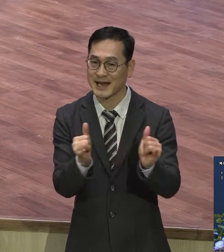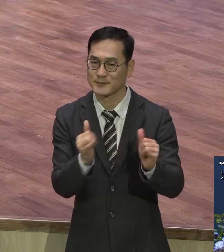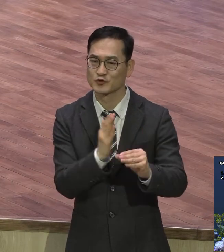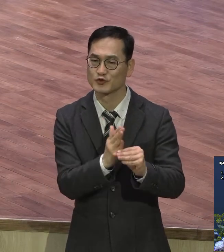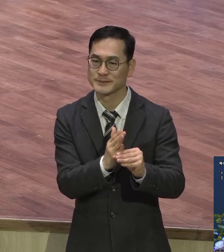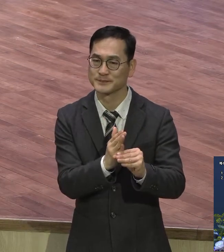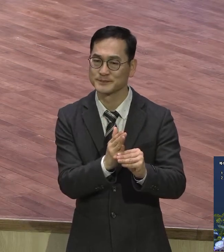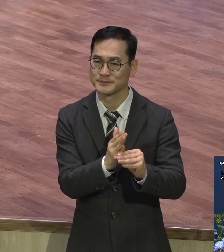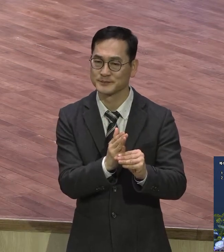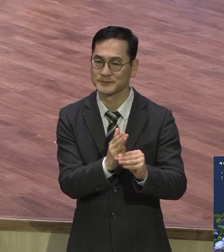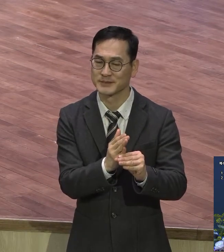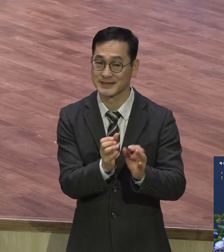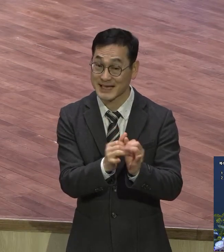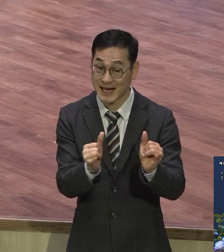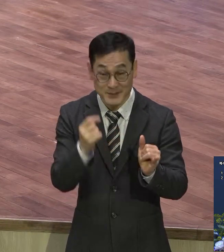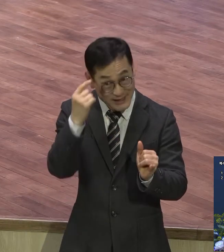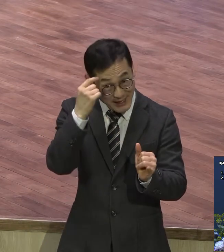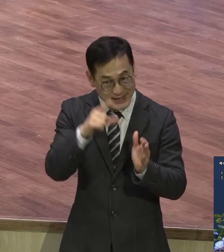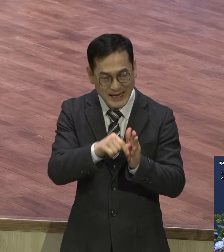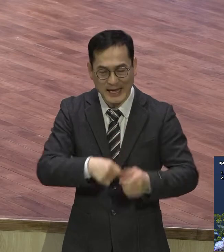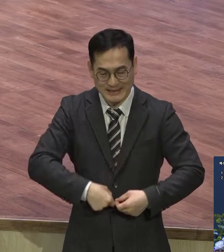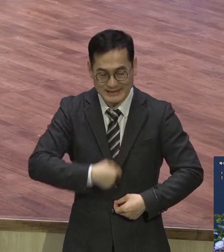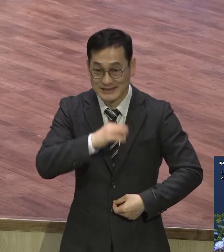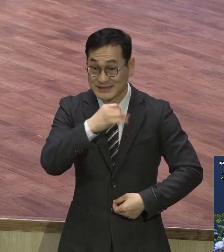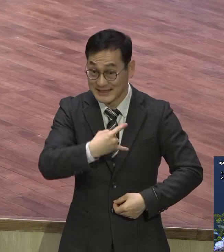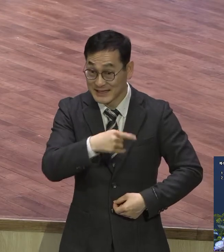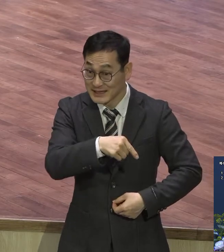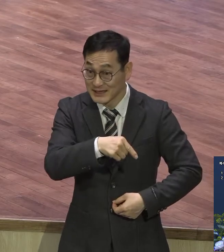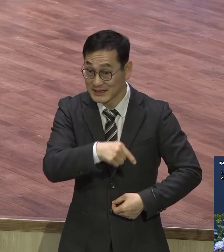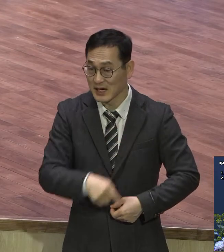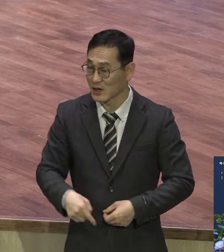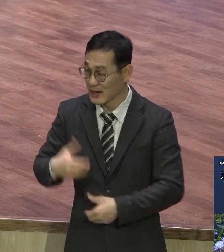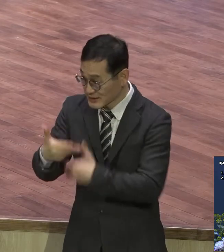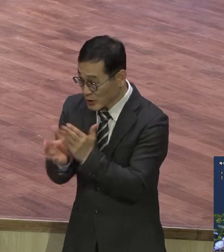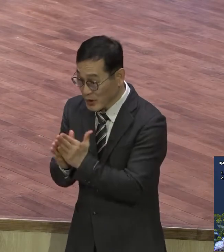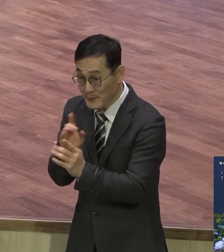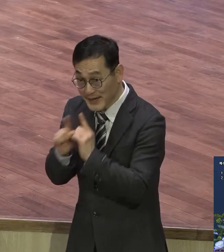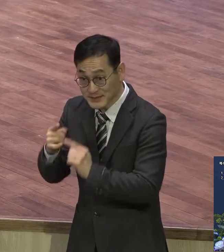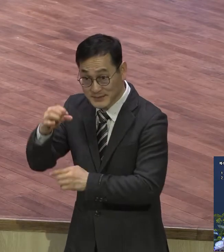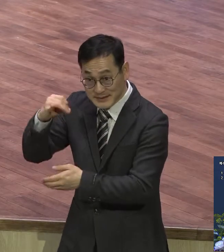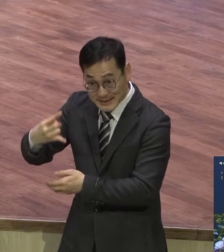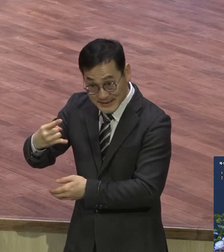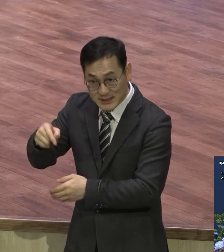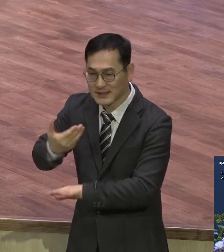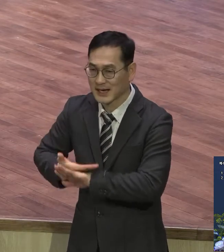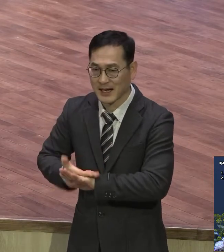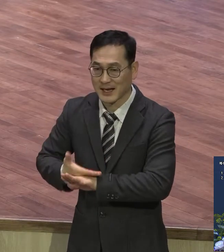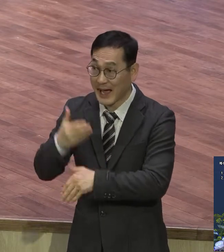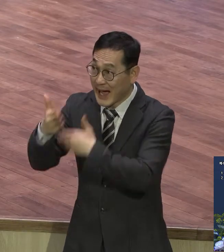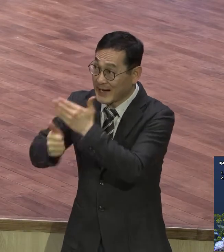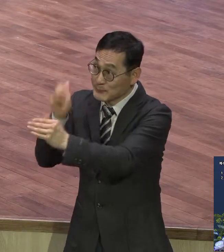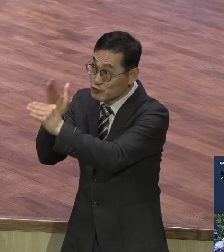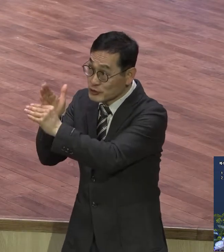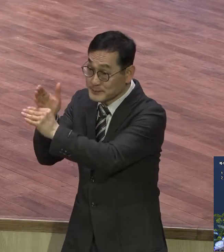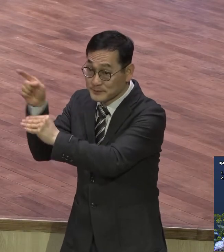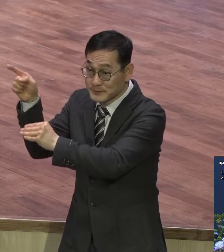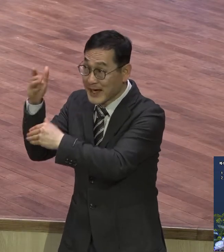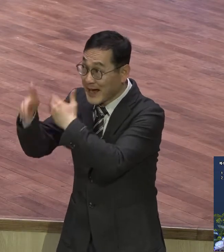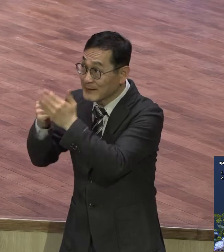말하는 거예요 본문에서 말하는 의리는 하나님의 기준에서 볼 때 이